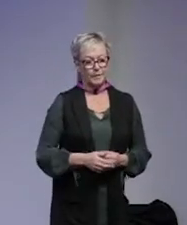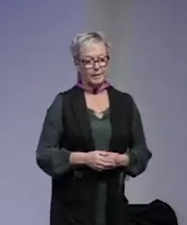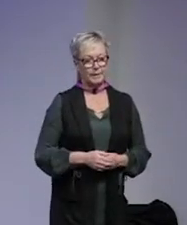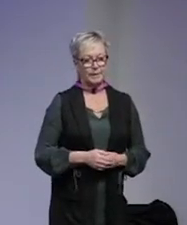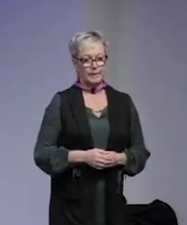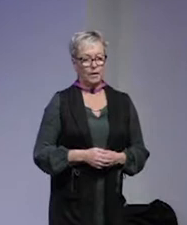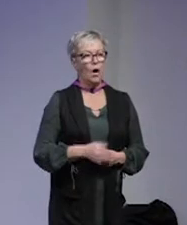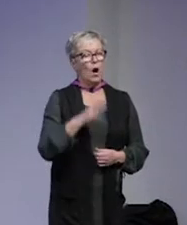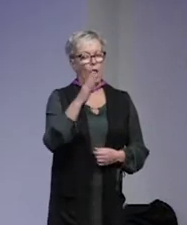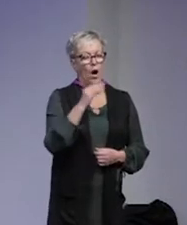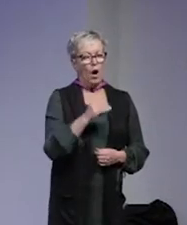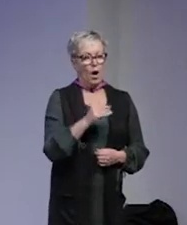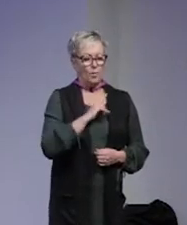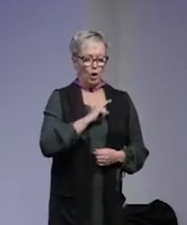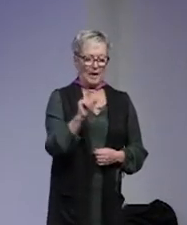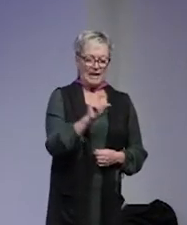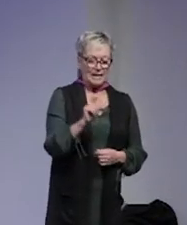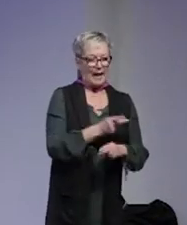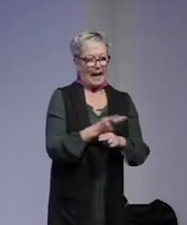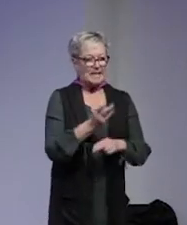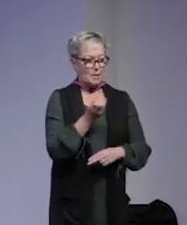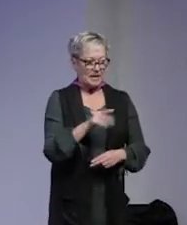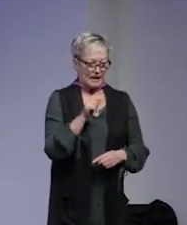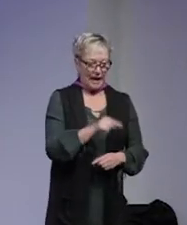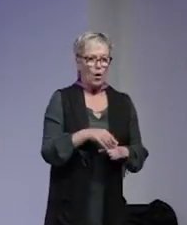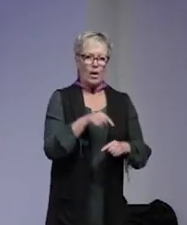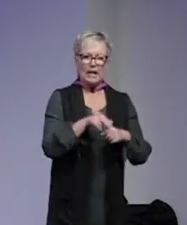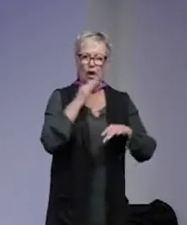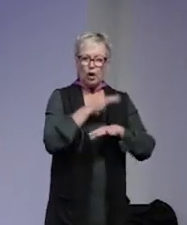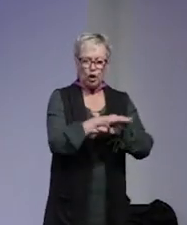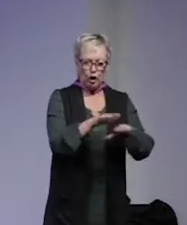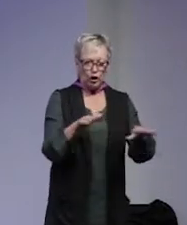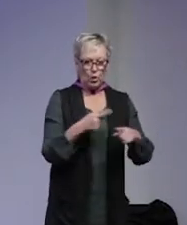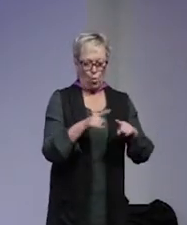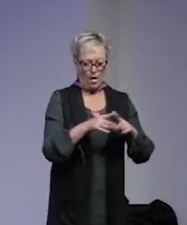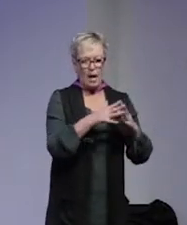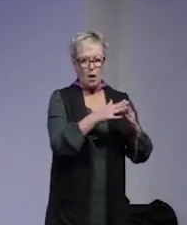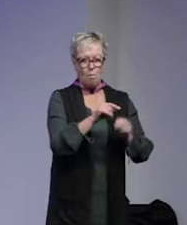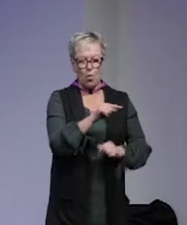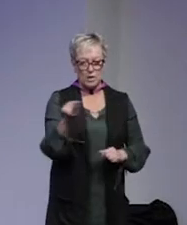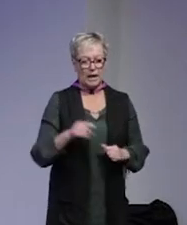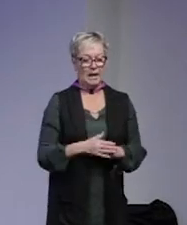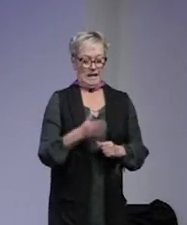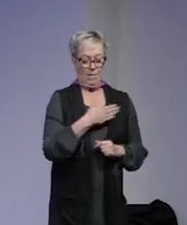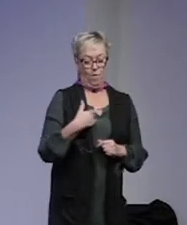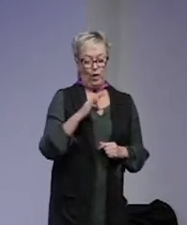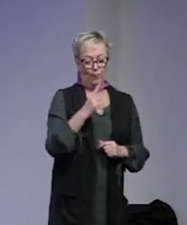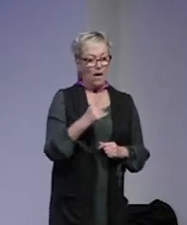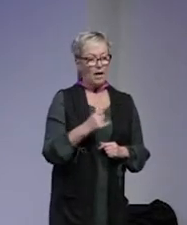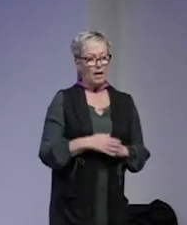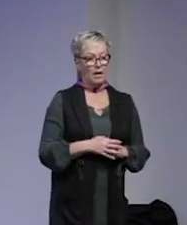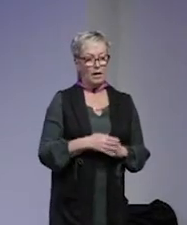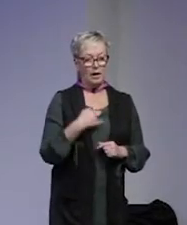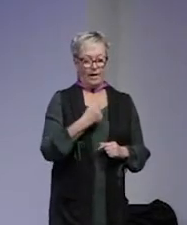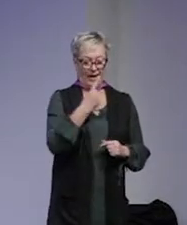Ja, men det är ju mycket om islamistisk extremism där och det gick ju rykten om det här olika moskéerna i vårt fall så har vi ju en i